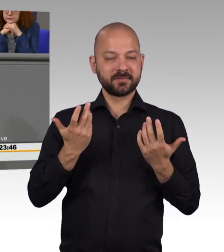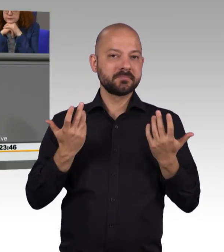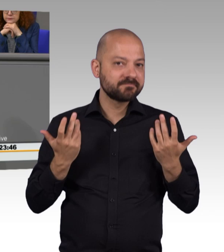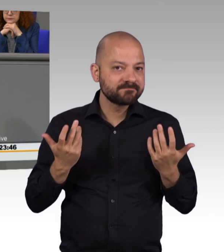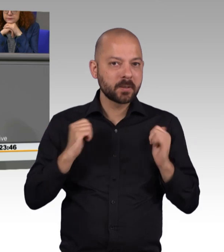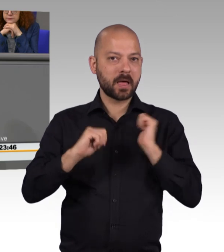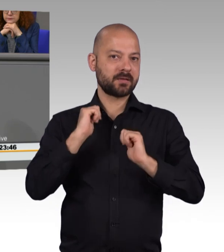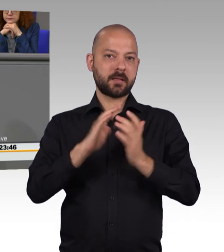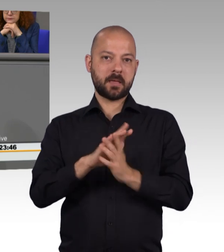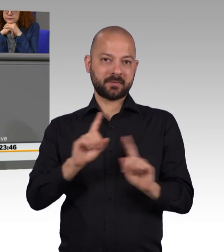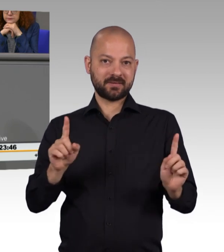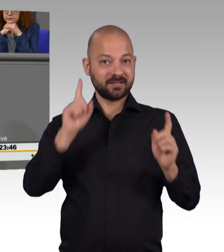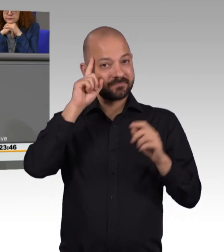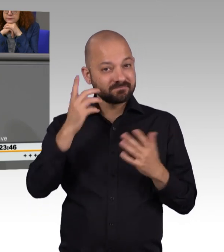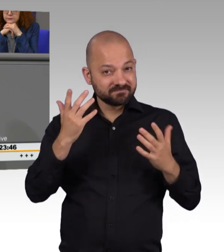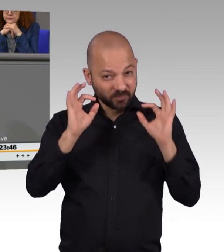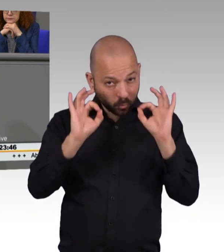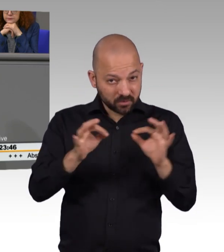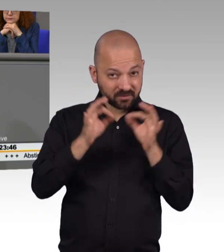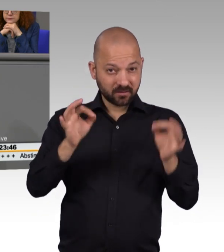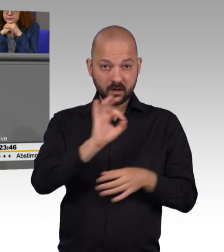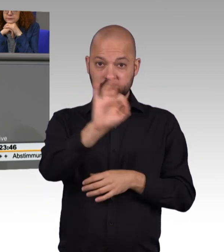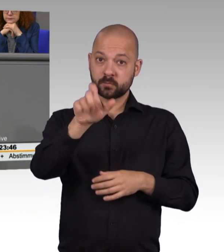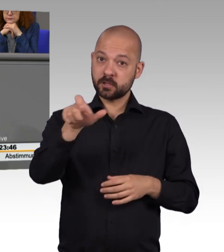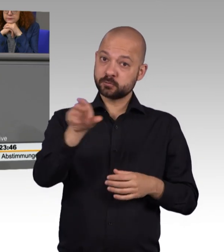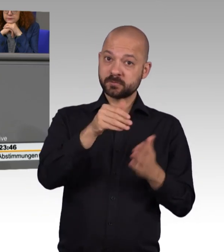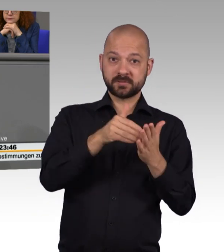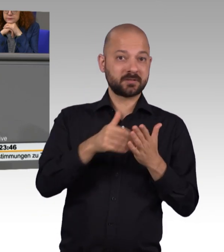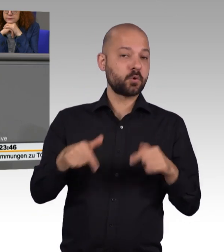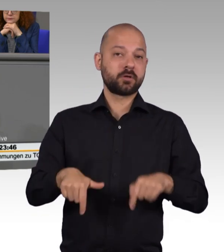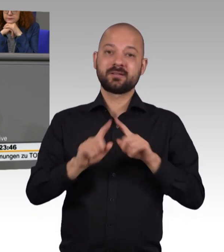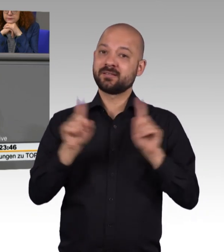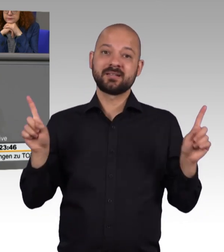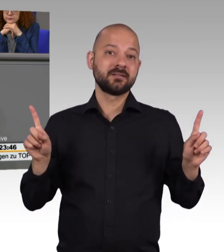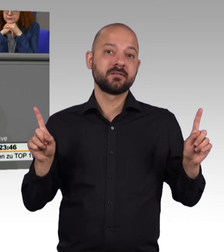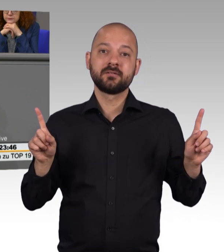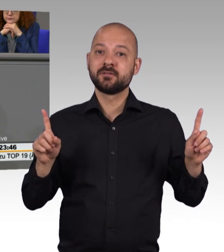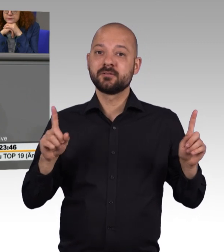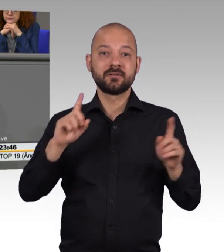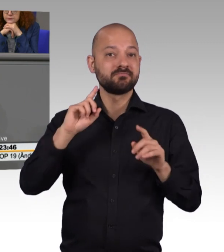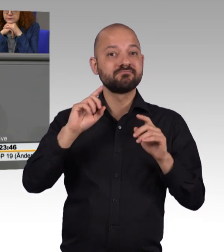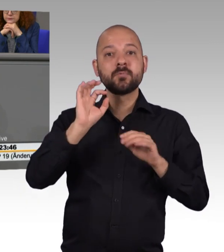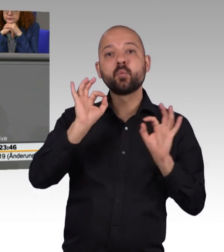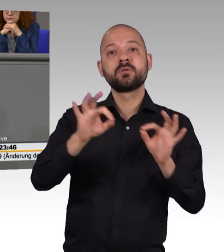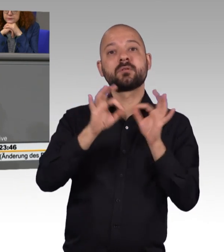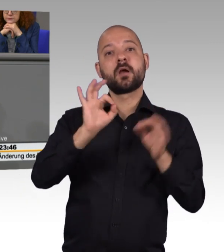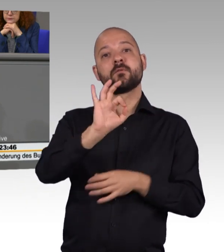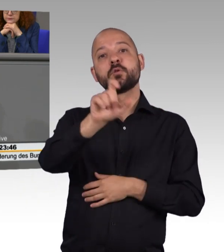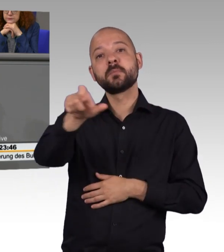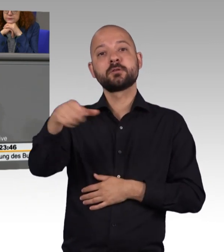guter Tag für Menschen mit Behinderungen und kein guter Tag für die Menschen, die von den Wahlrechtsausschlüssen betroffen gewesen